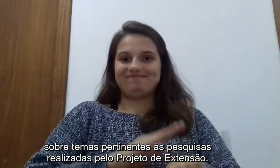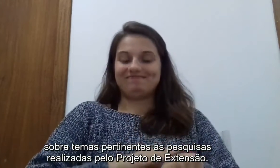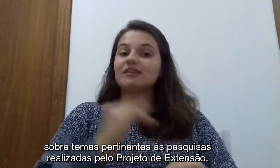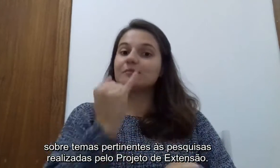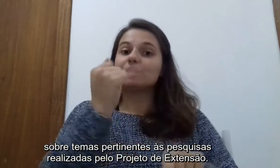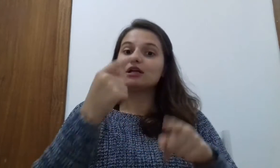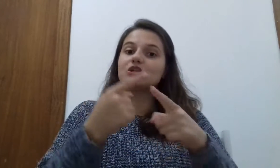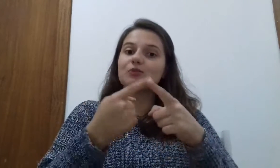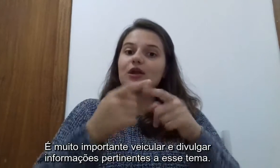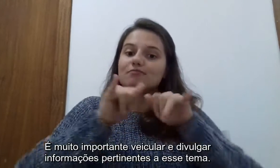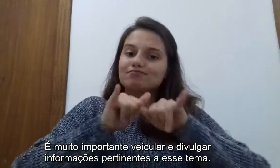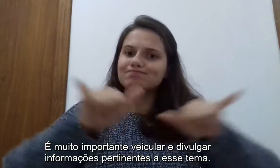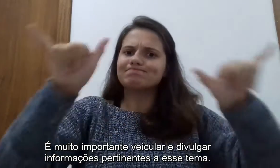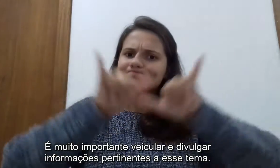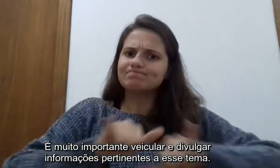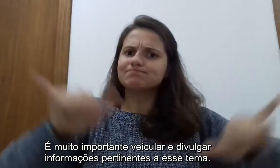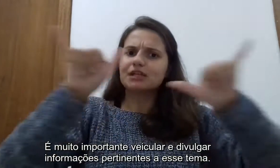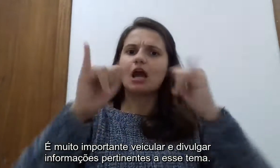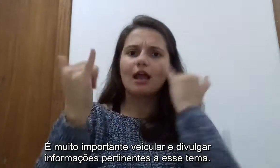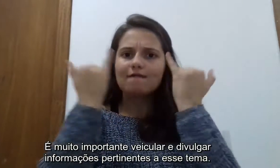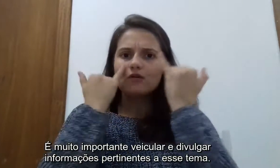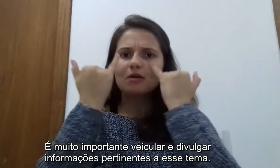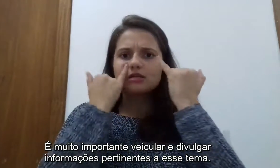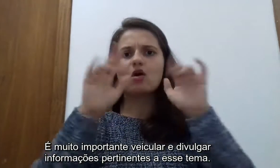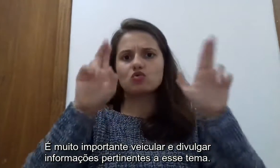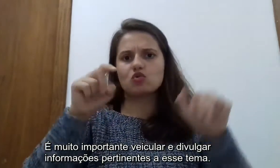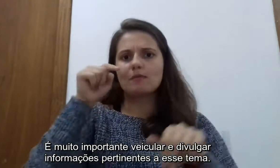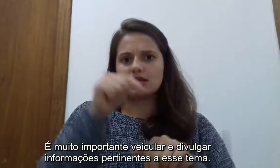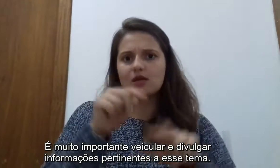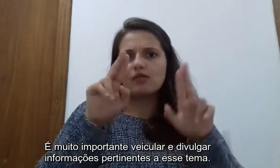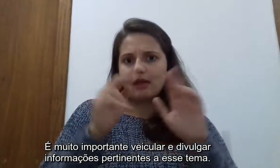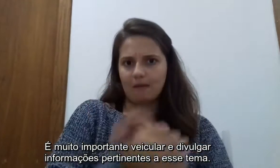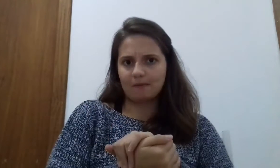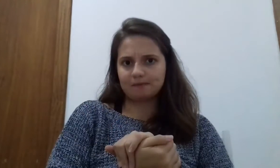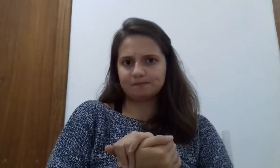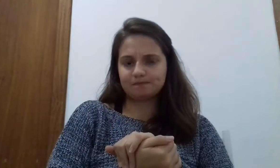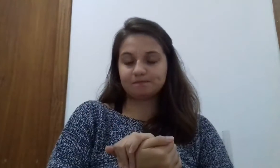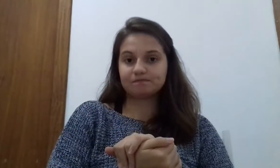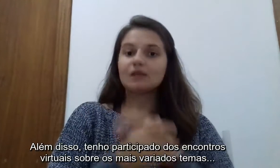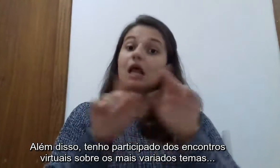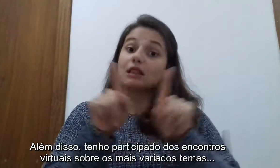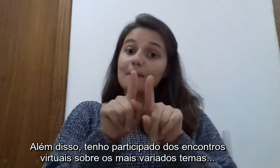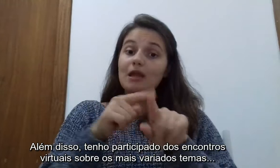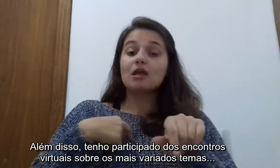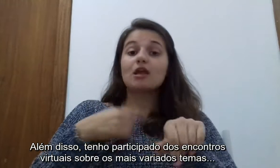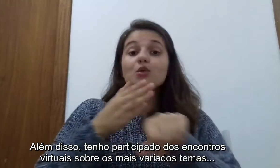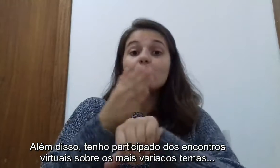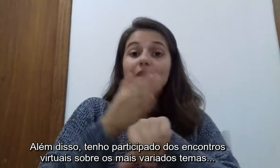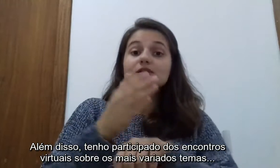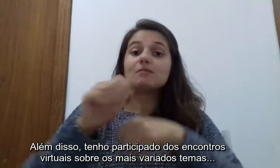É muito importante veicular e divulgar informações pertinentes a esse tema. Além disso, tenho participado dos encontros